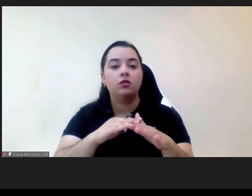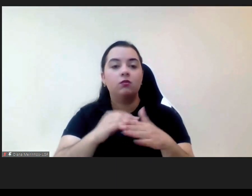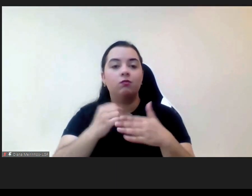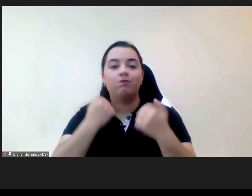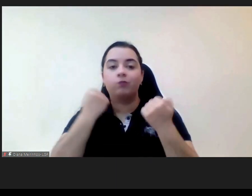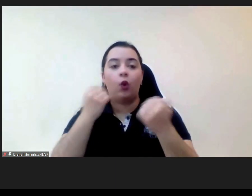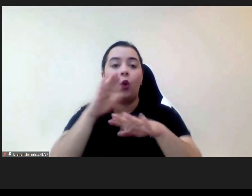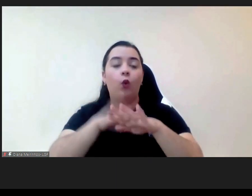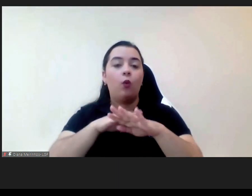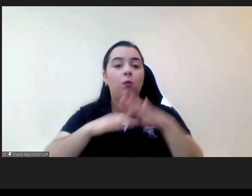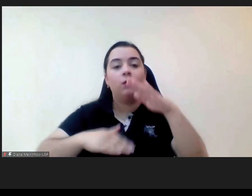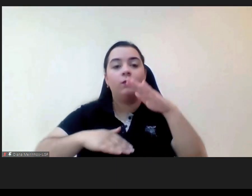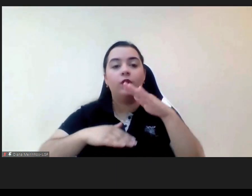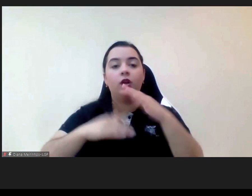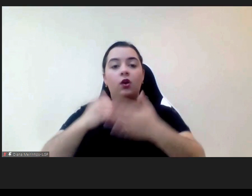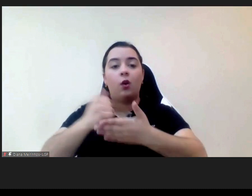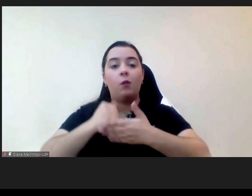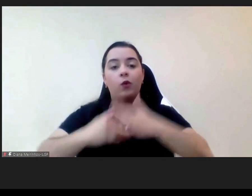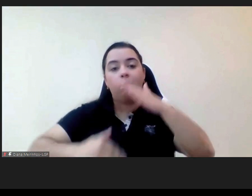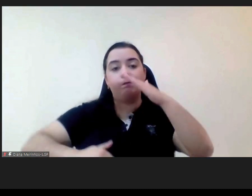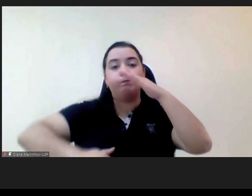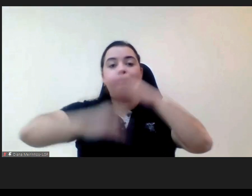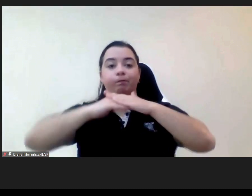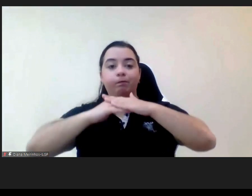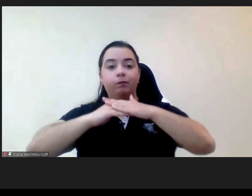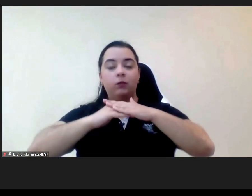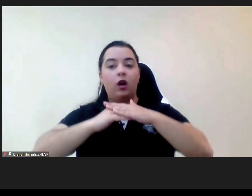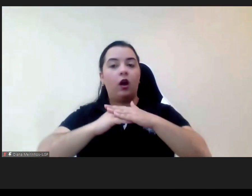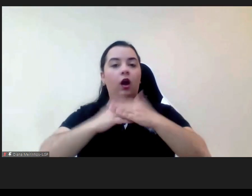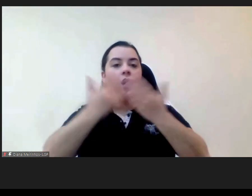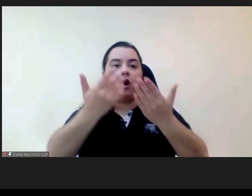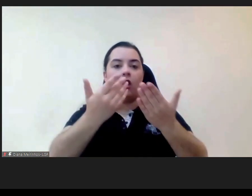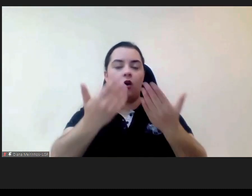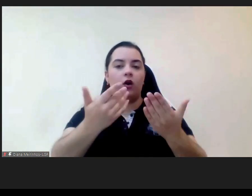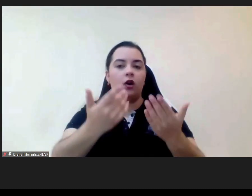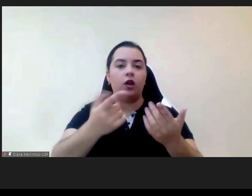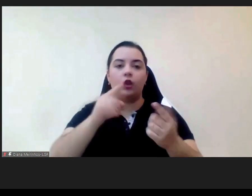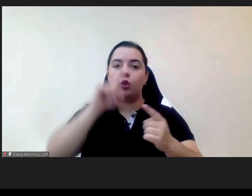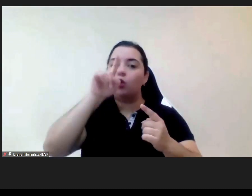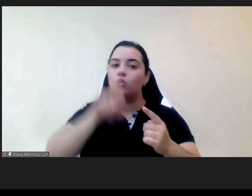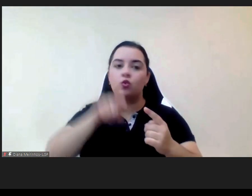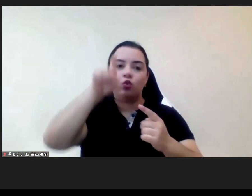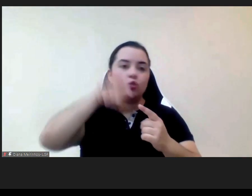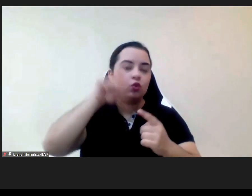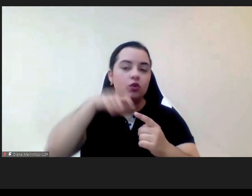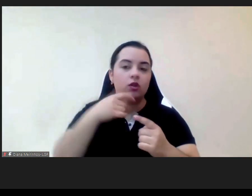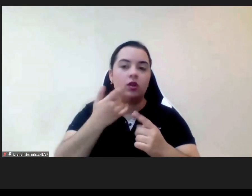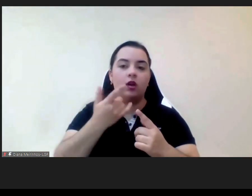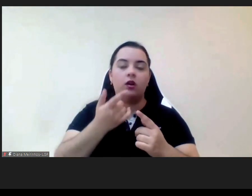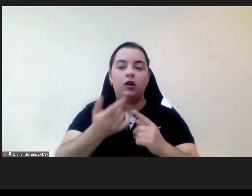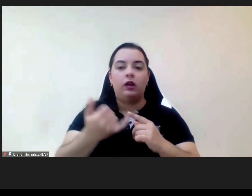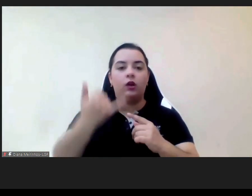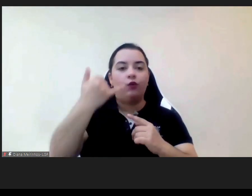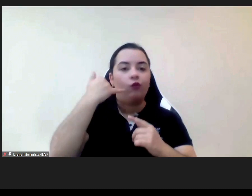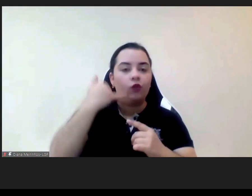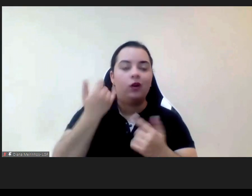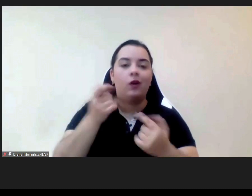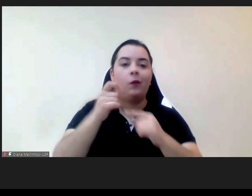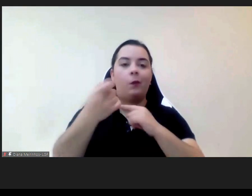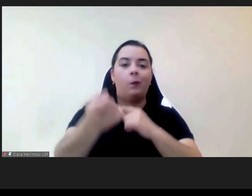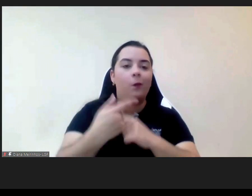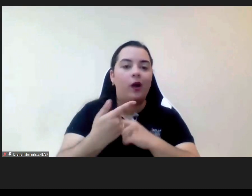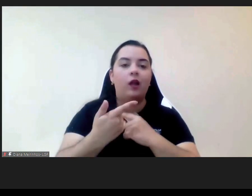noção quase diariamente um telefonema ou um e-mail ou de um pai ou de um irmão ou de um vizinho